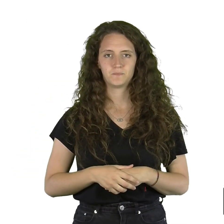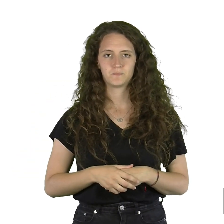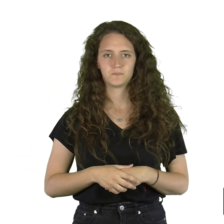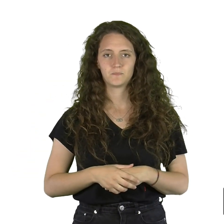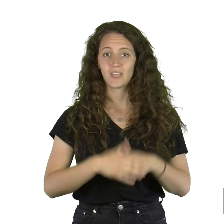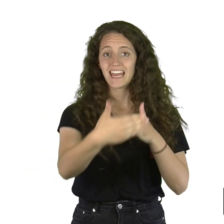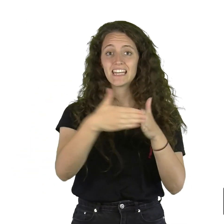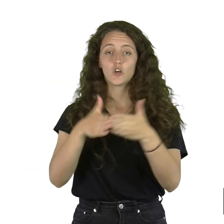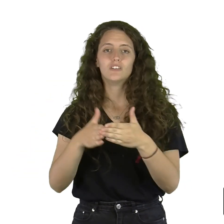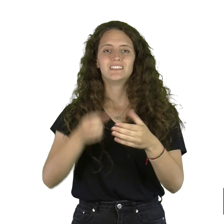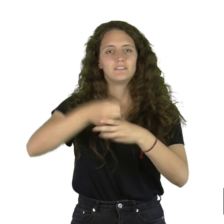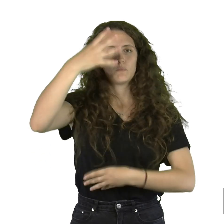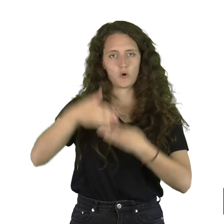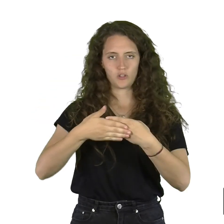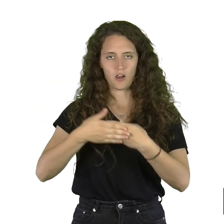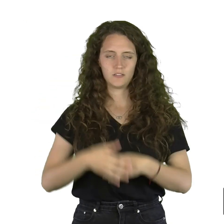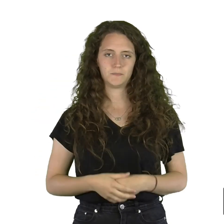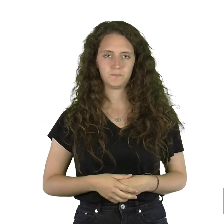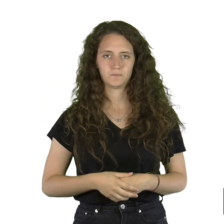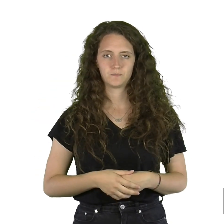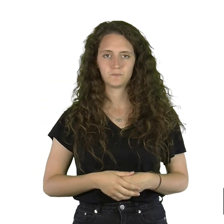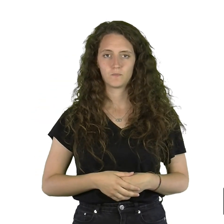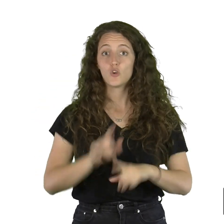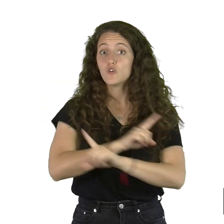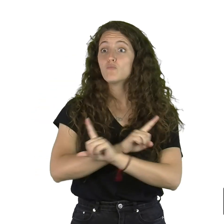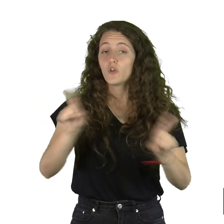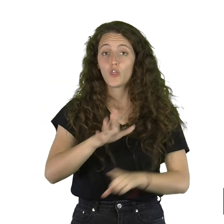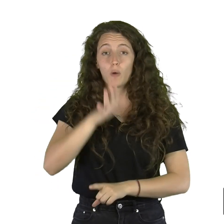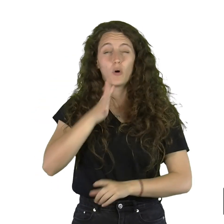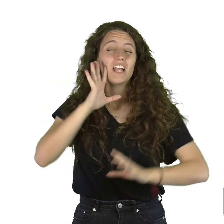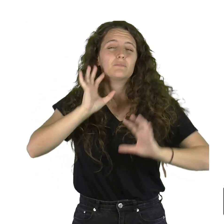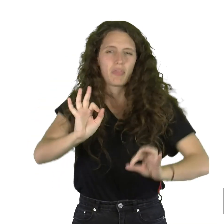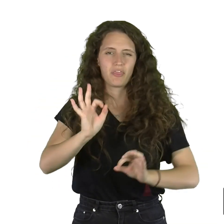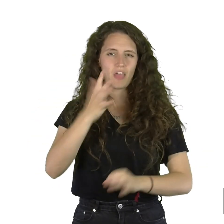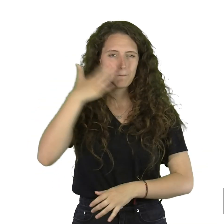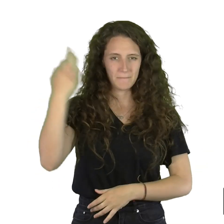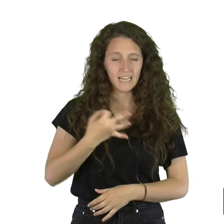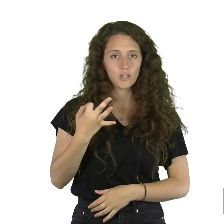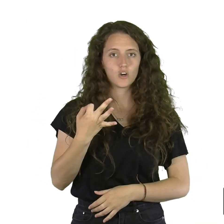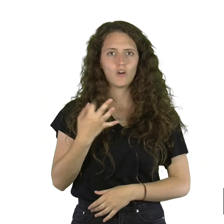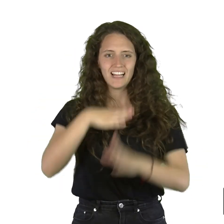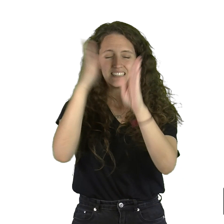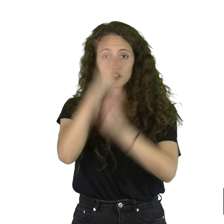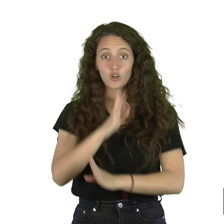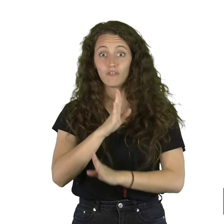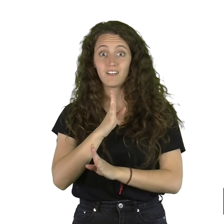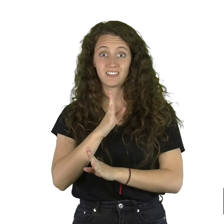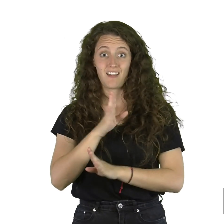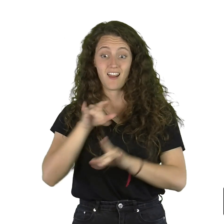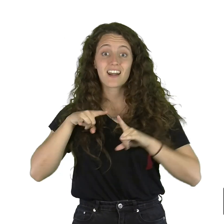Rincones y portales No se permite, por su especial peligro, resguardarse antes de la salida